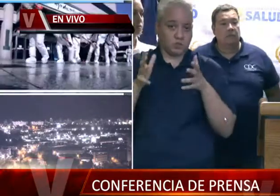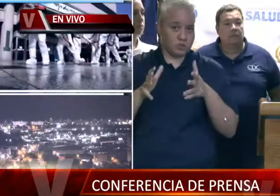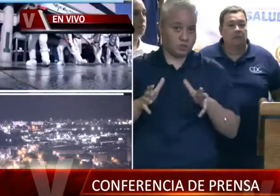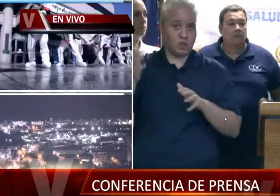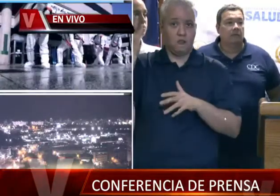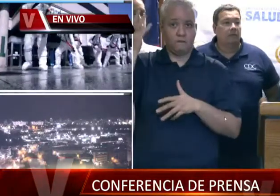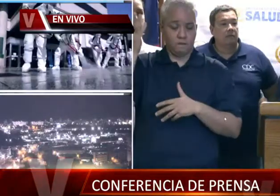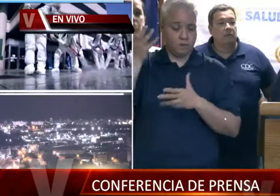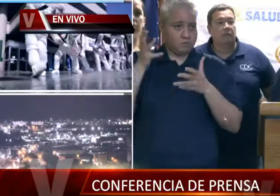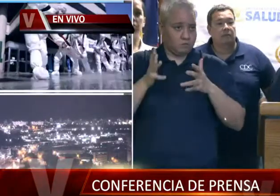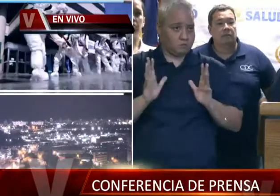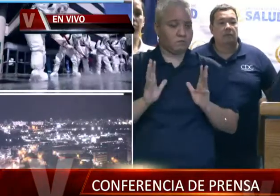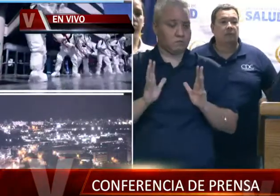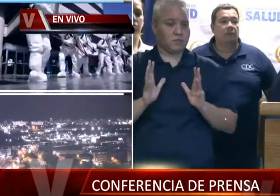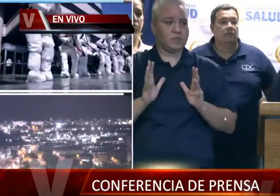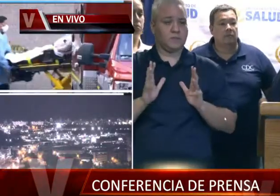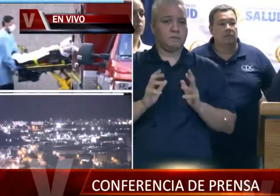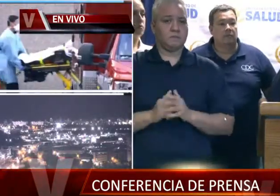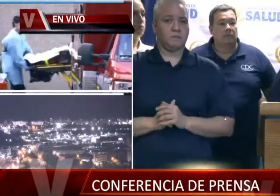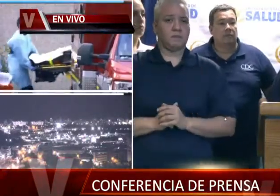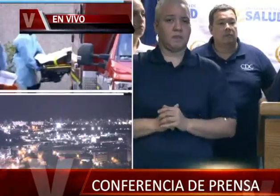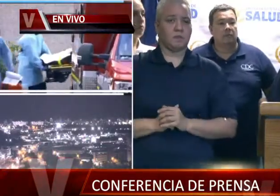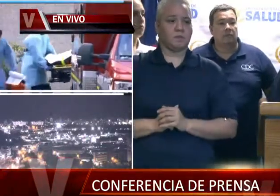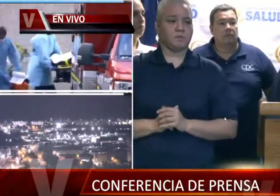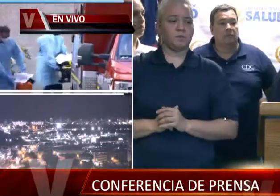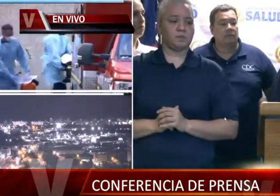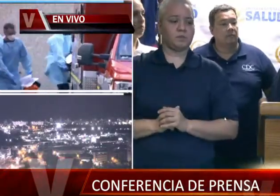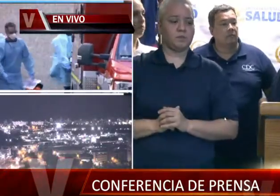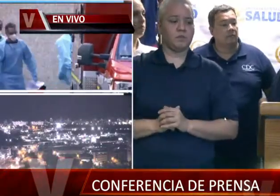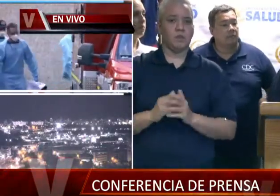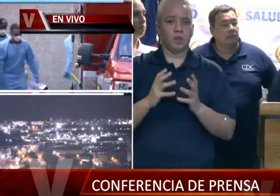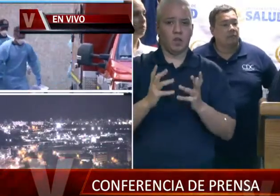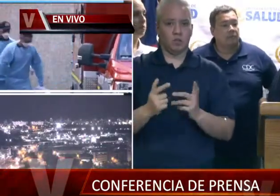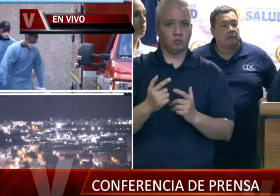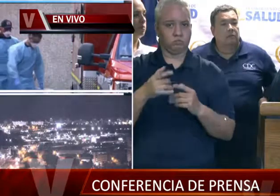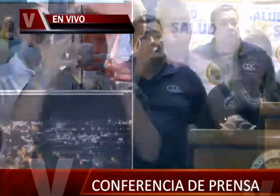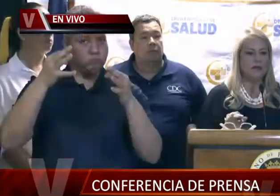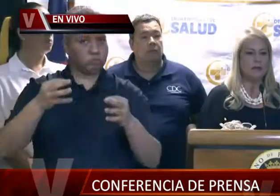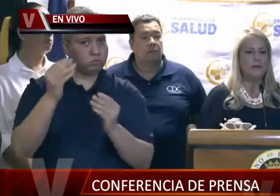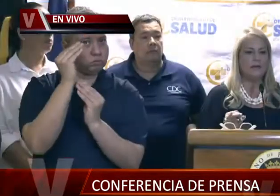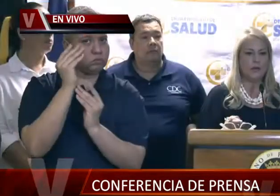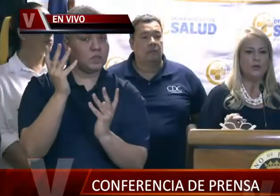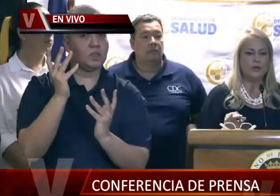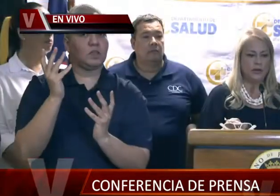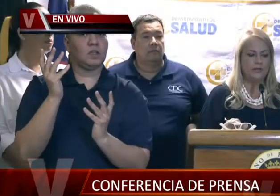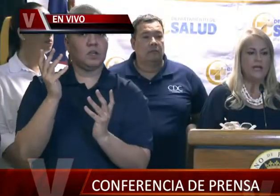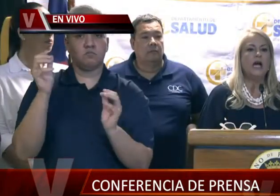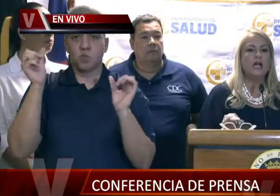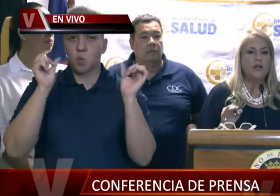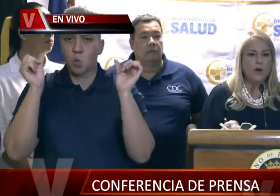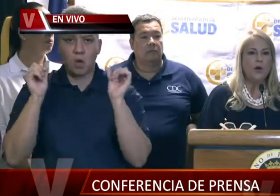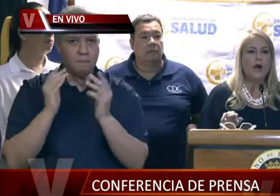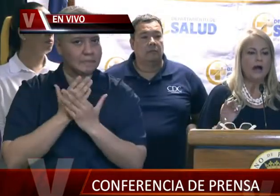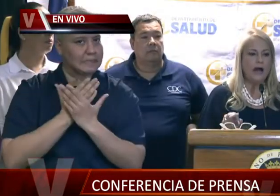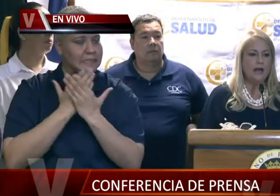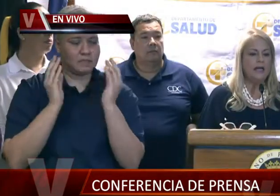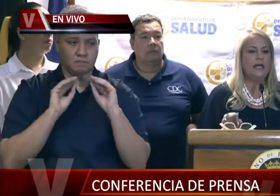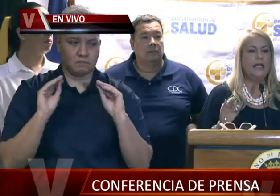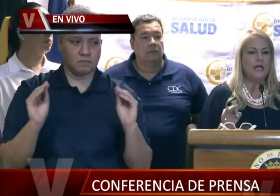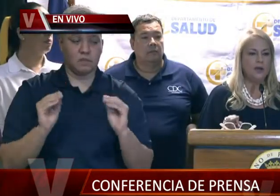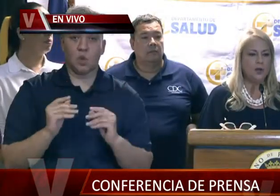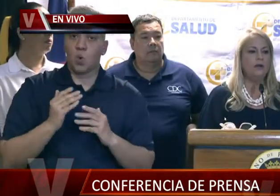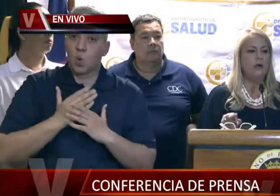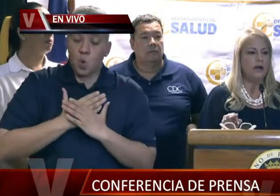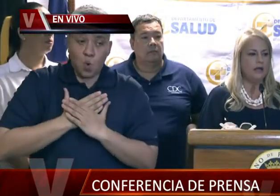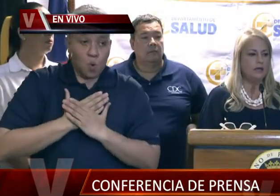conferencia de prensa, pero quiero terminarla con esta aseveración para que el pueblo no tenga la menor duda. No hay